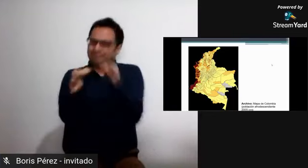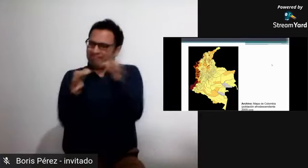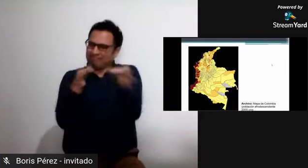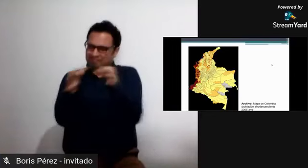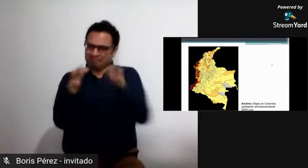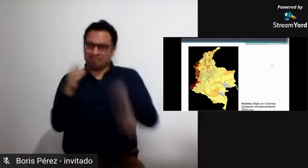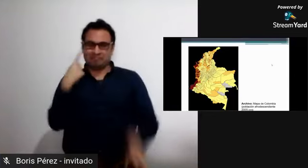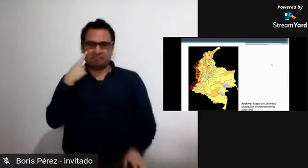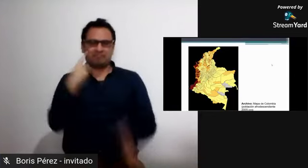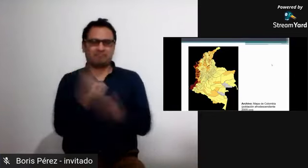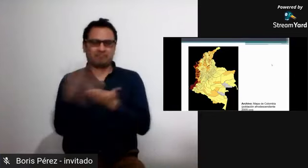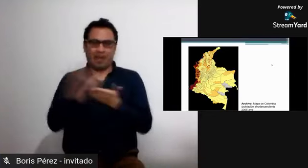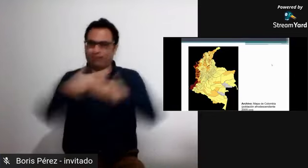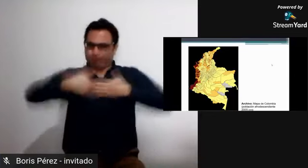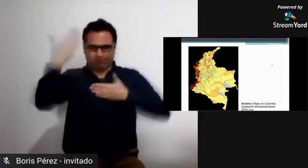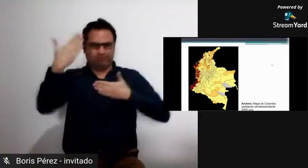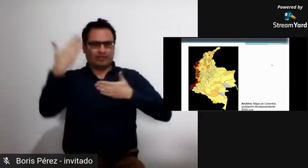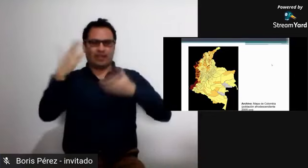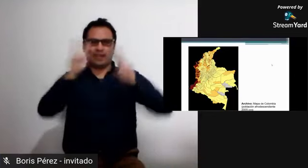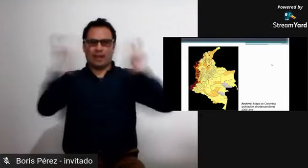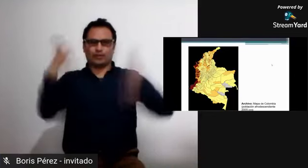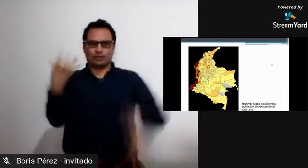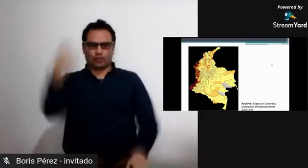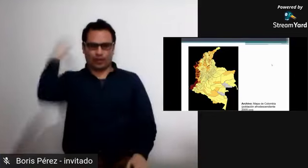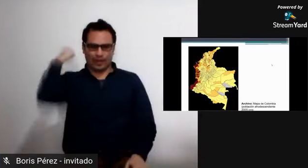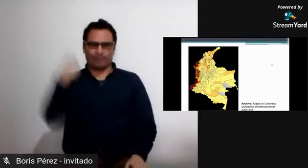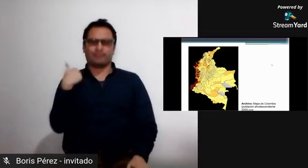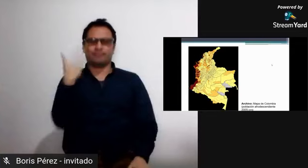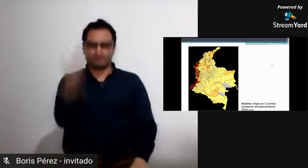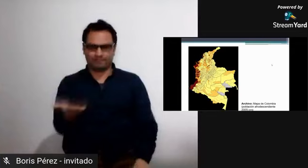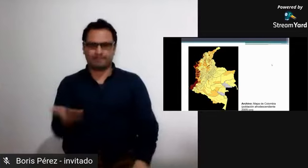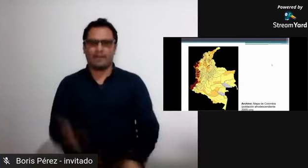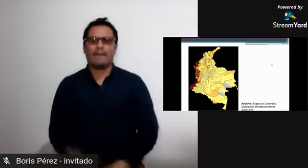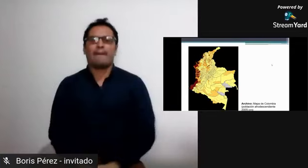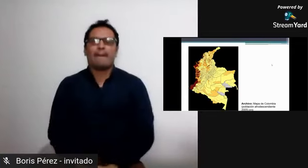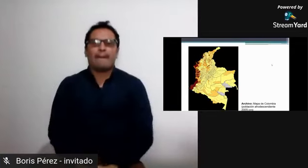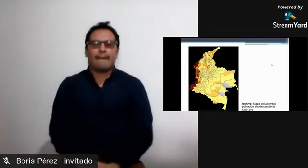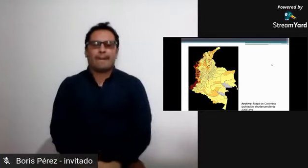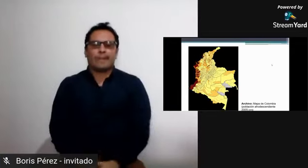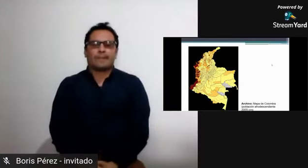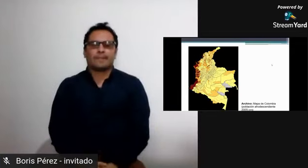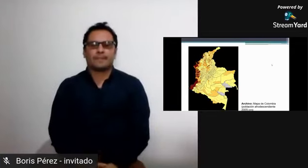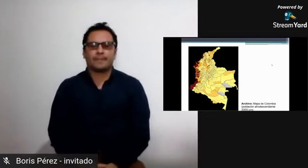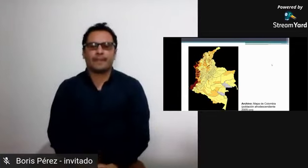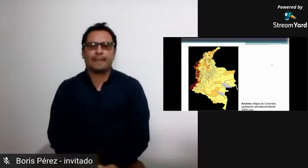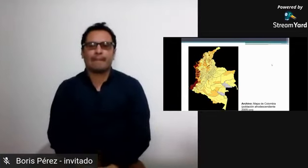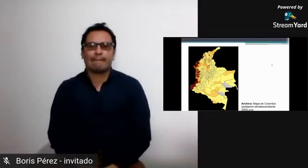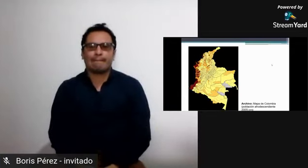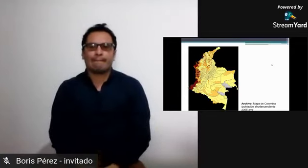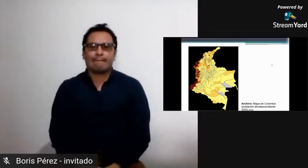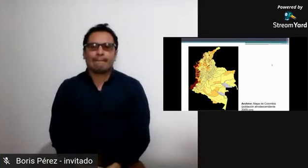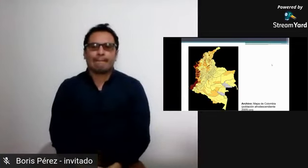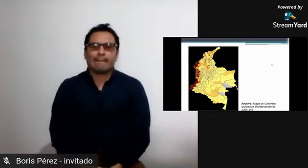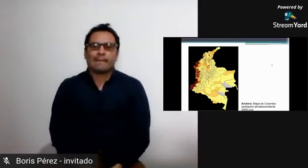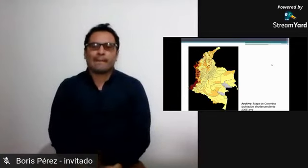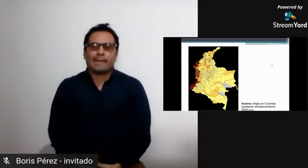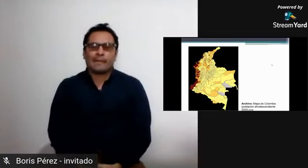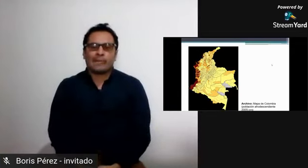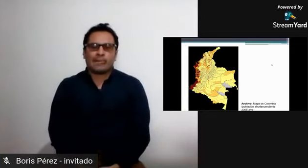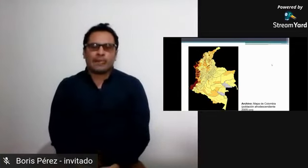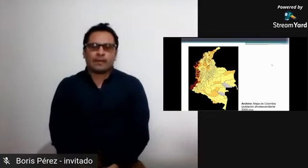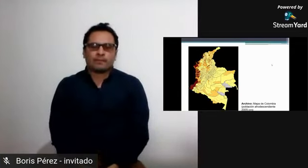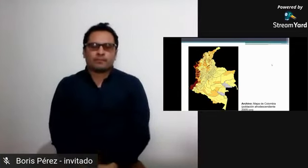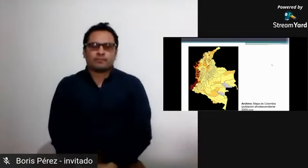de pensar de que sólo hay negros en esa zona del país ahorita hoy por hoy encontramos muchas agrupación siguiente